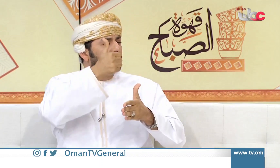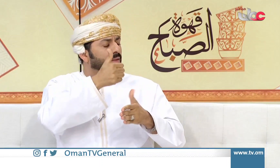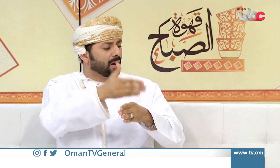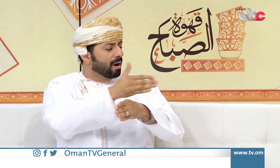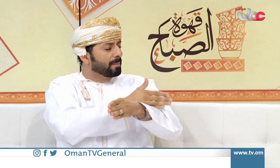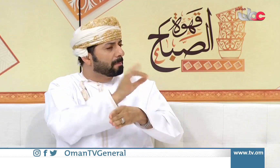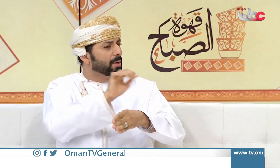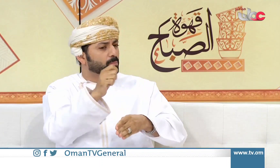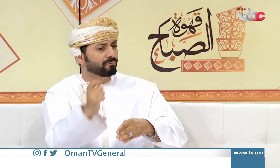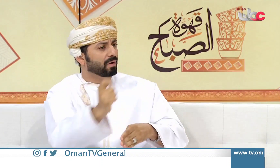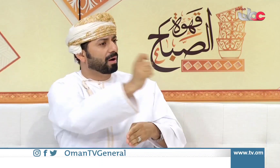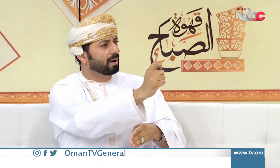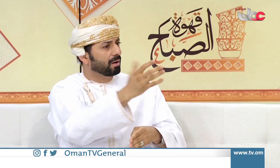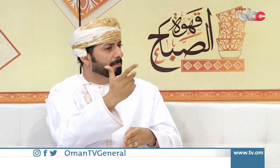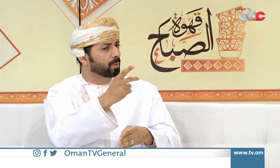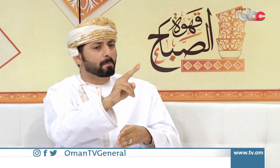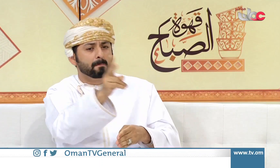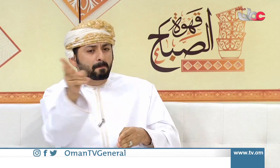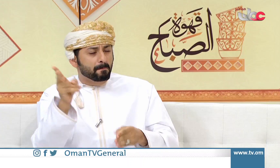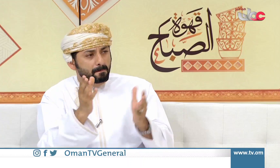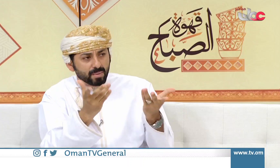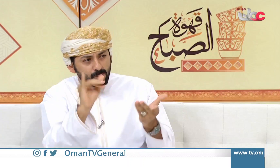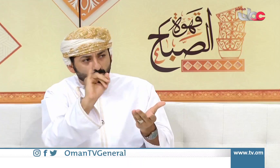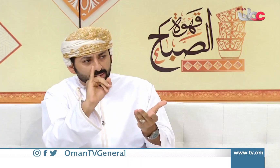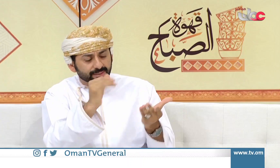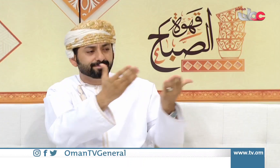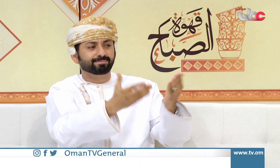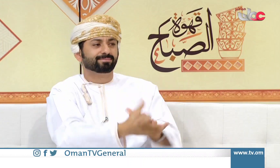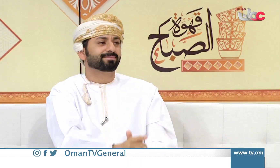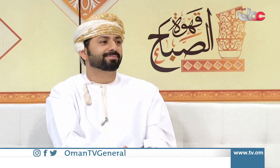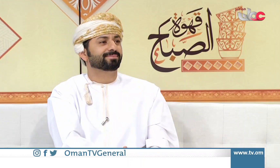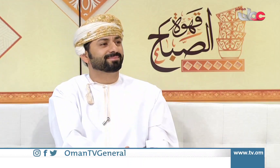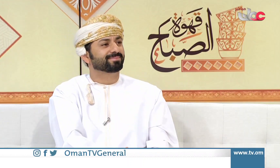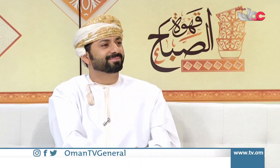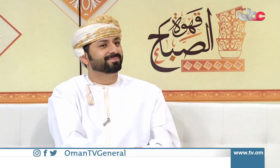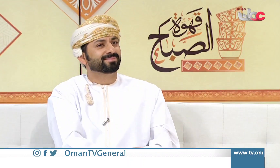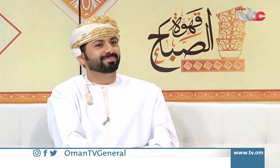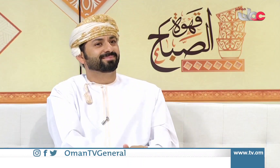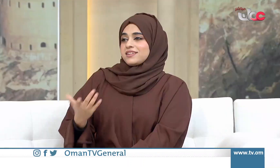وأنشطة وأيضاً نجاحات كثيرة ما هو المفتاح أو السر الذي أوصلك لهذا المستوى؟